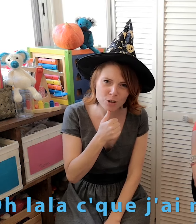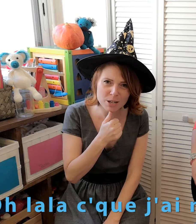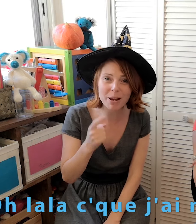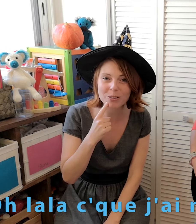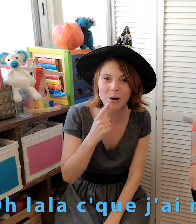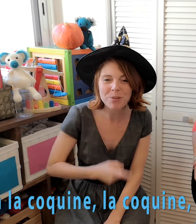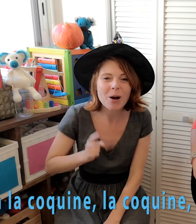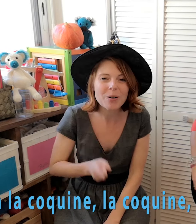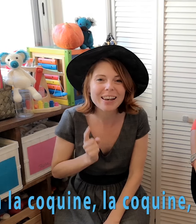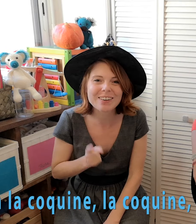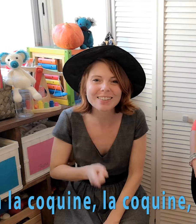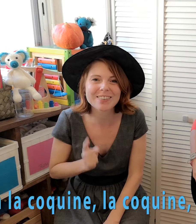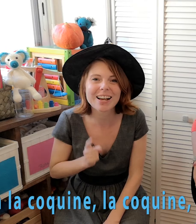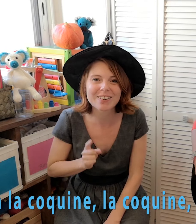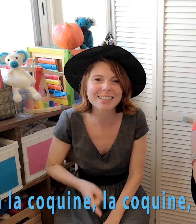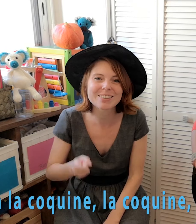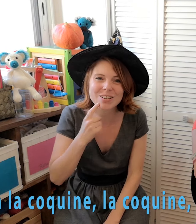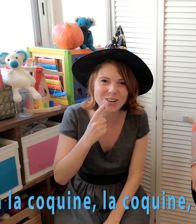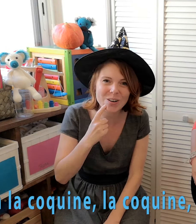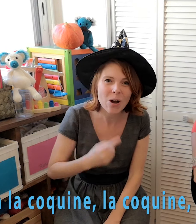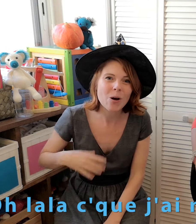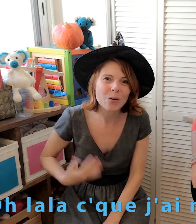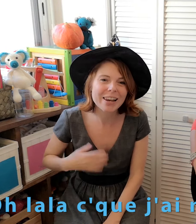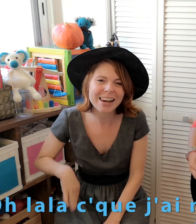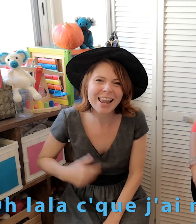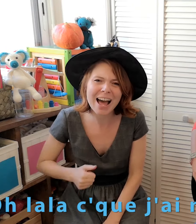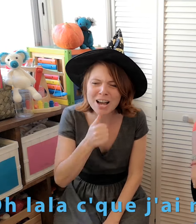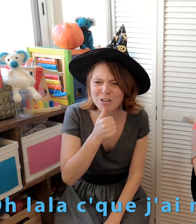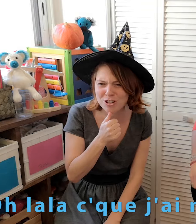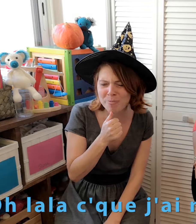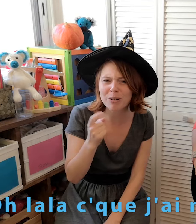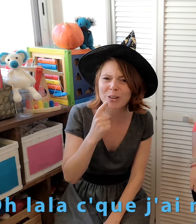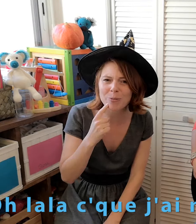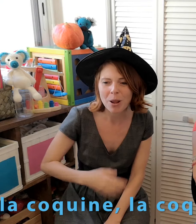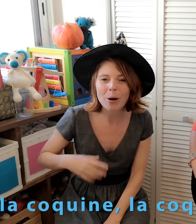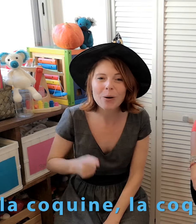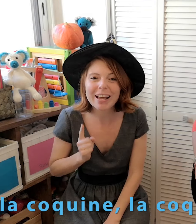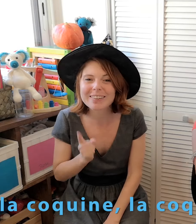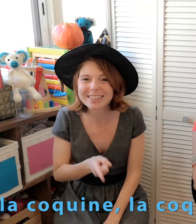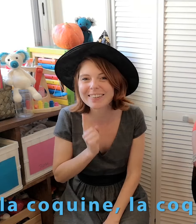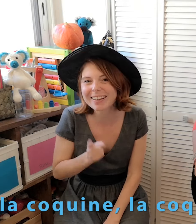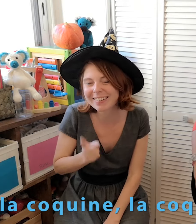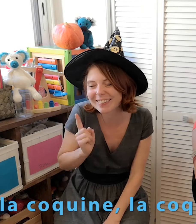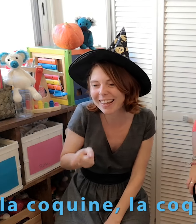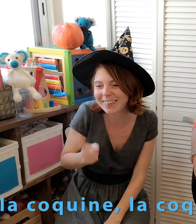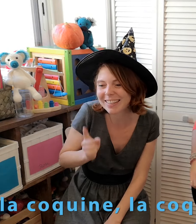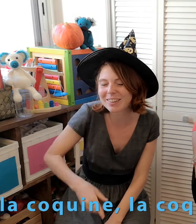ce que j'ai mal aux dents Oh la coquine, la coquine dedans Oh la la, que j'ai mal aux dents Oh la coquine, la coquine, la coquine